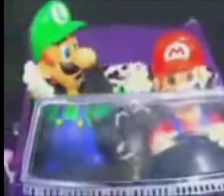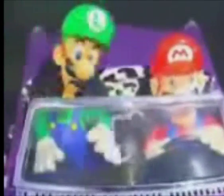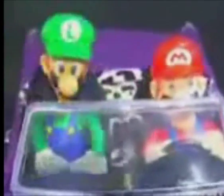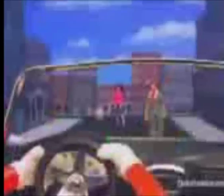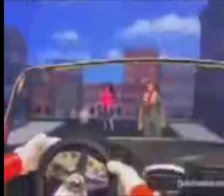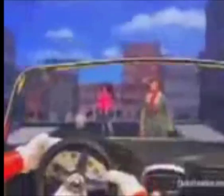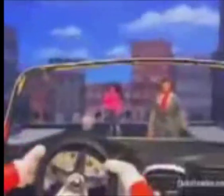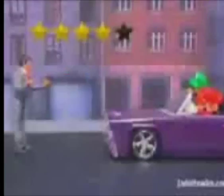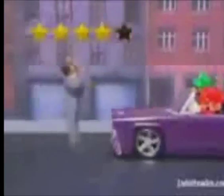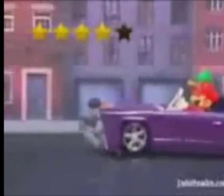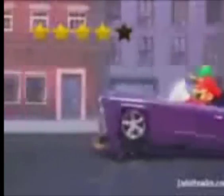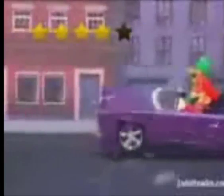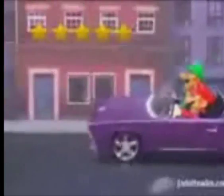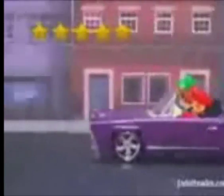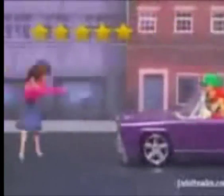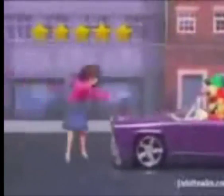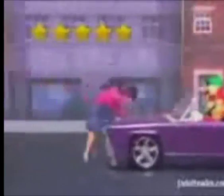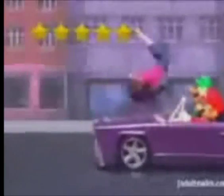no look now Mario